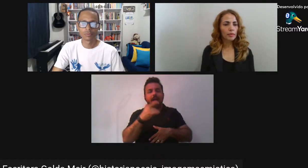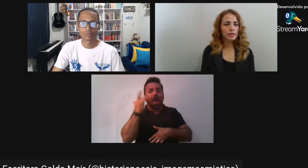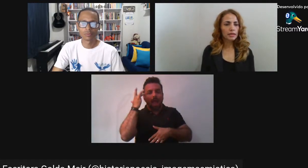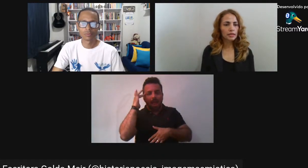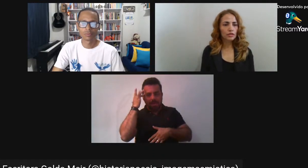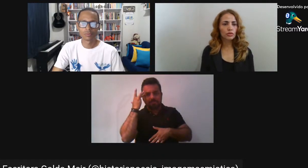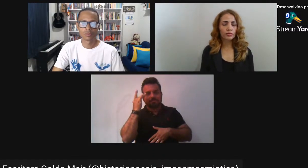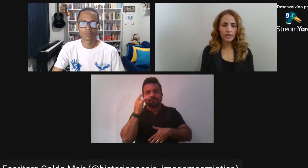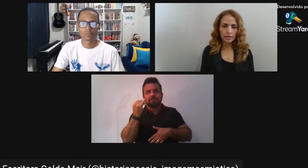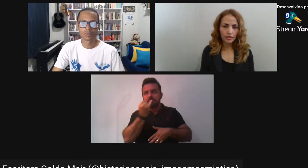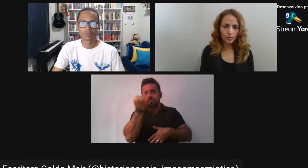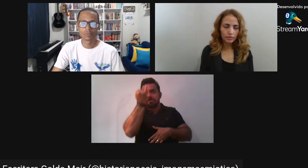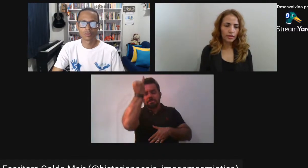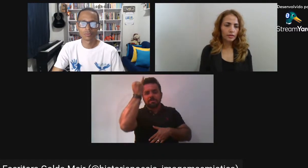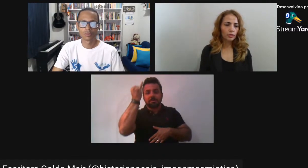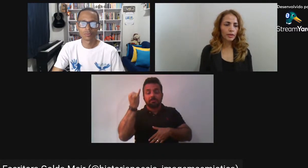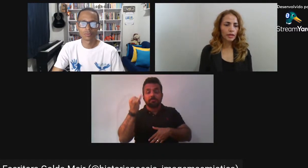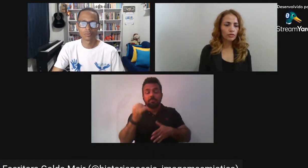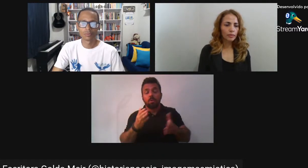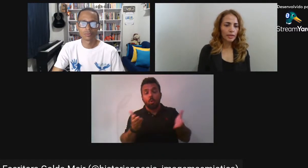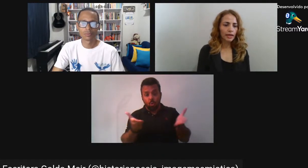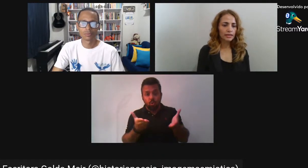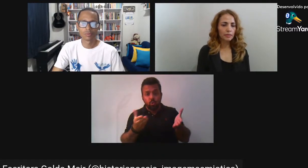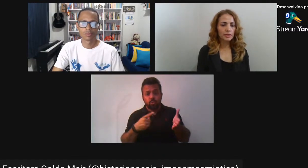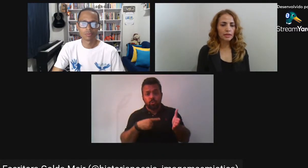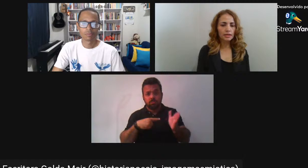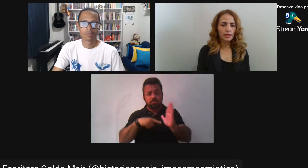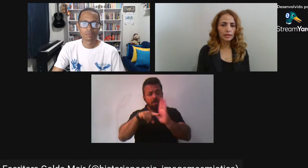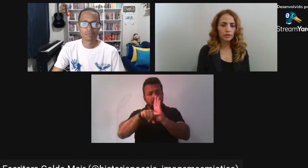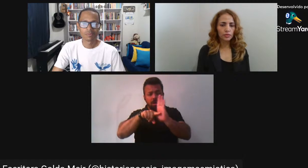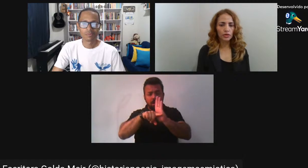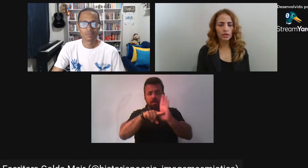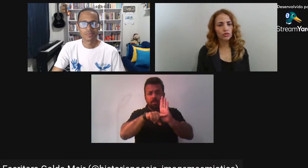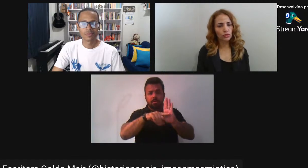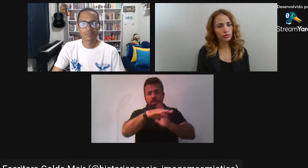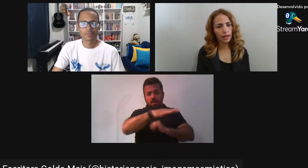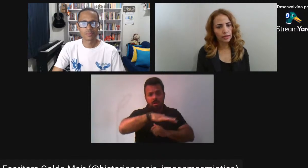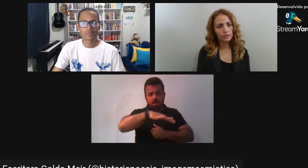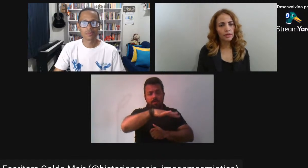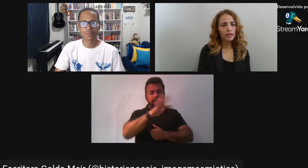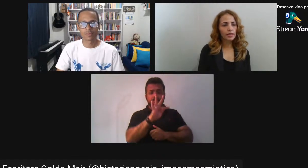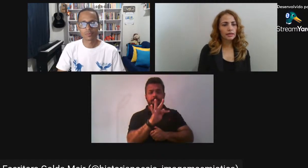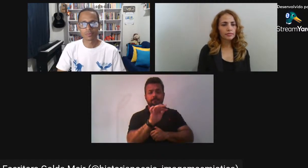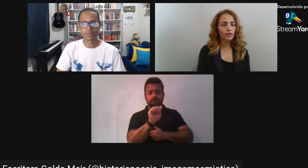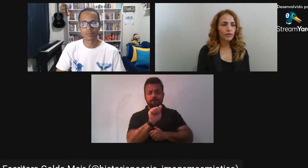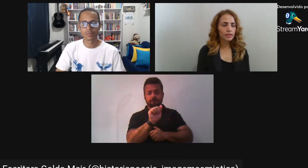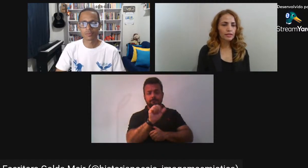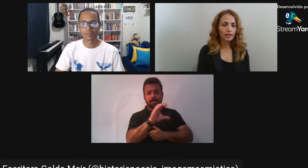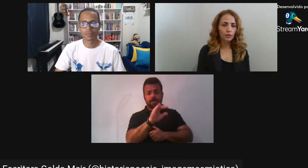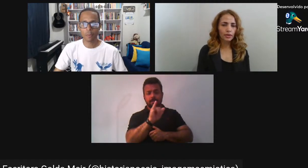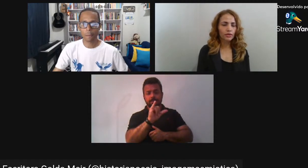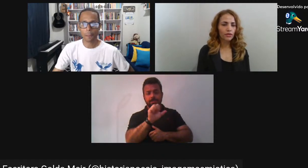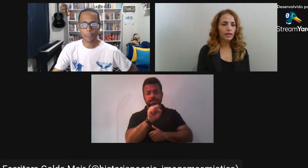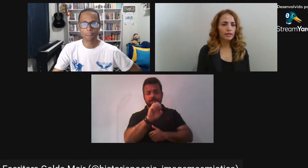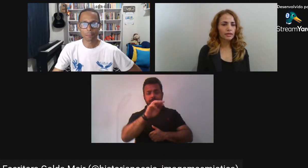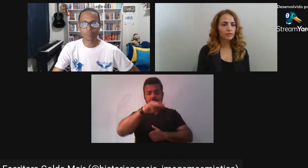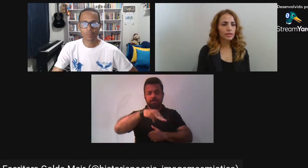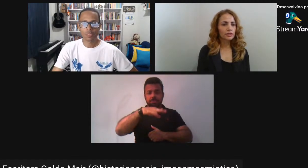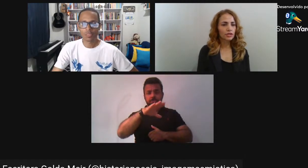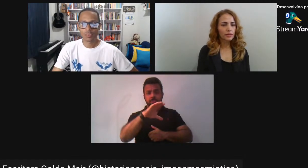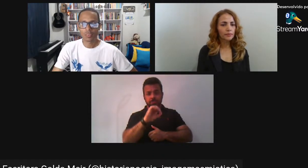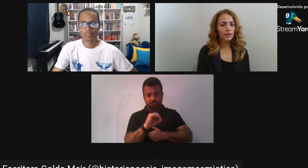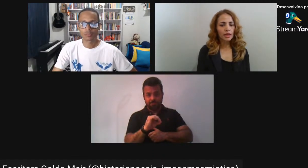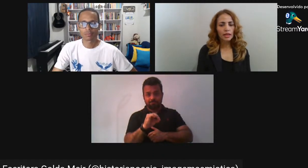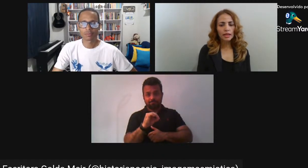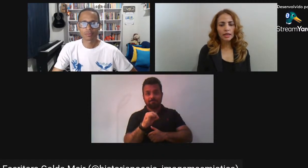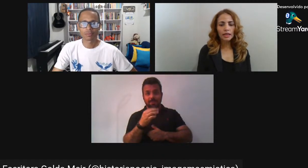eu estou fazendo uma pesquisa Sobre fascismo Eu pretendo aplicar essa pesquisa Num processo de doutorado Talvez esse ano ou ano que vem Ainda não